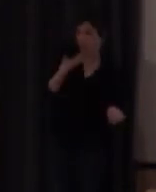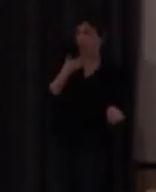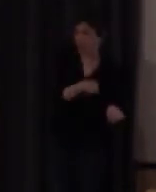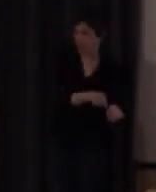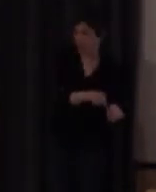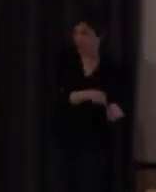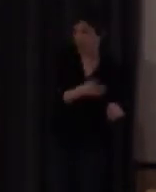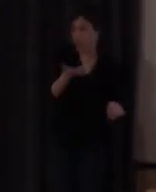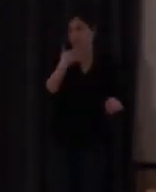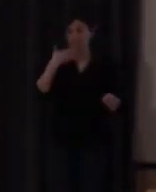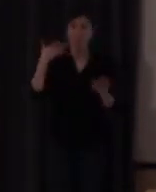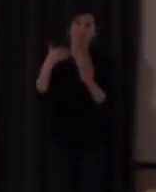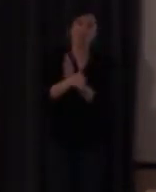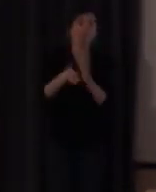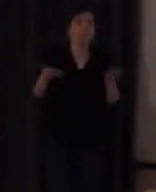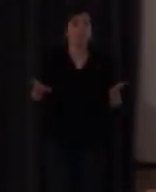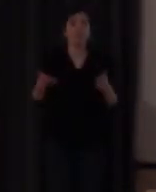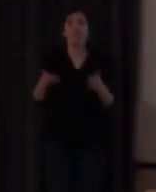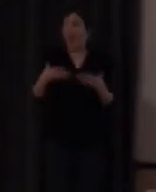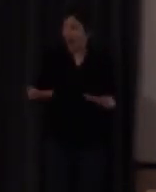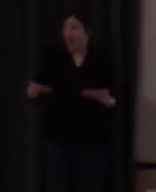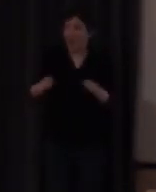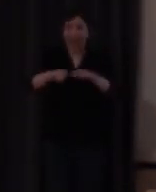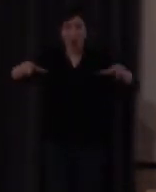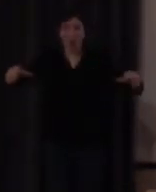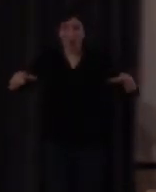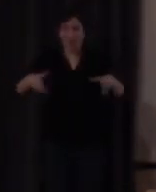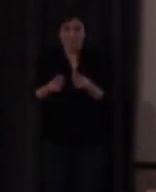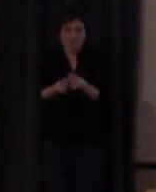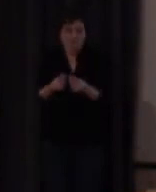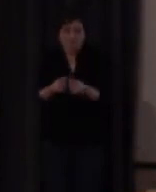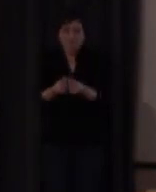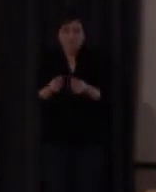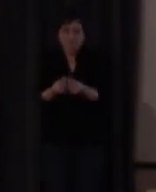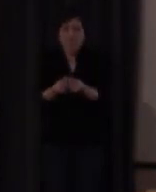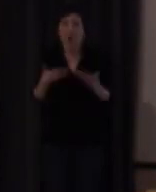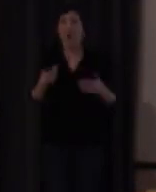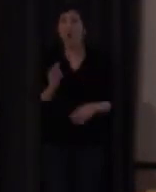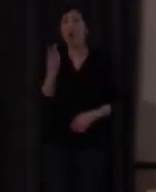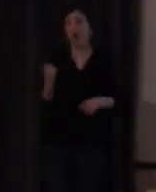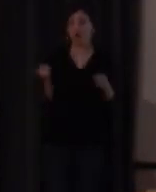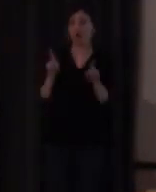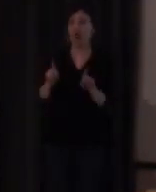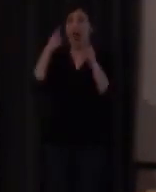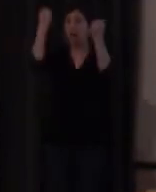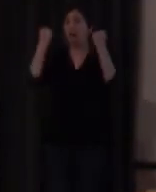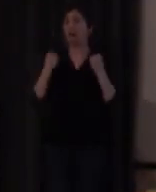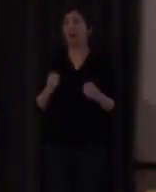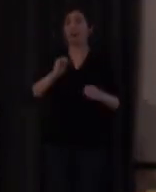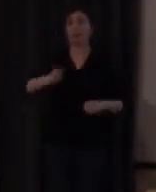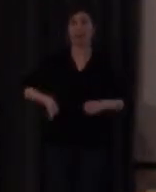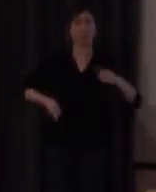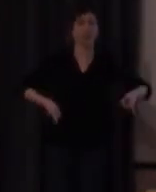en un momento de masificación en las aulas estamos presentes dos autoridades dentro del aula y no una